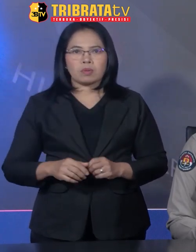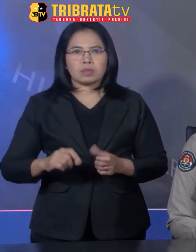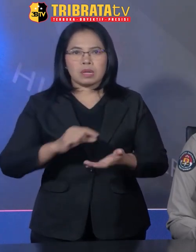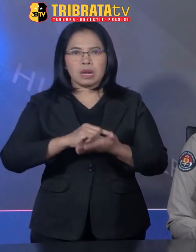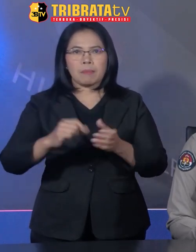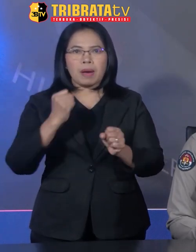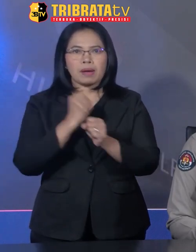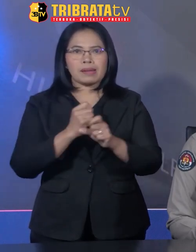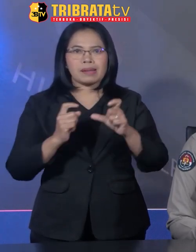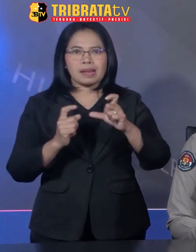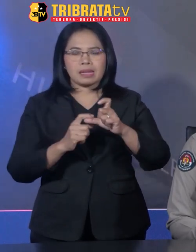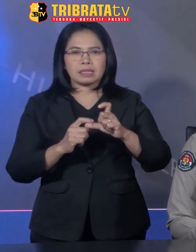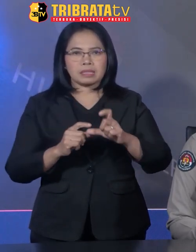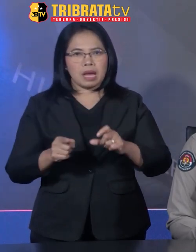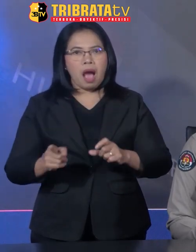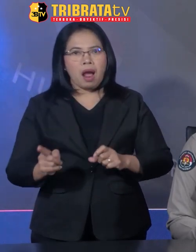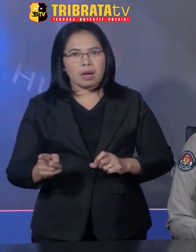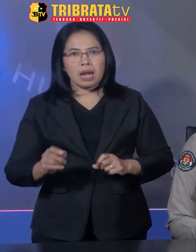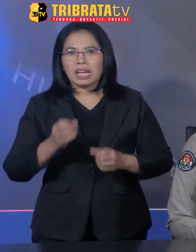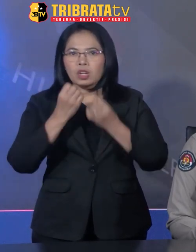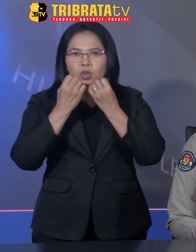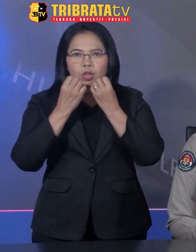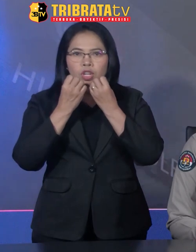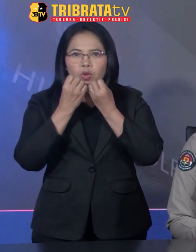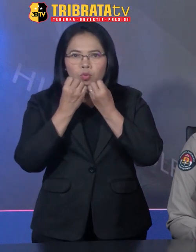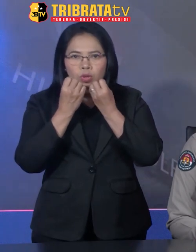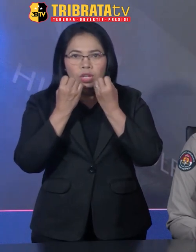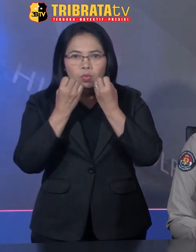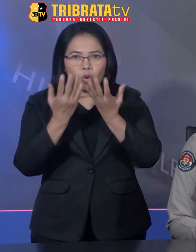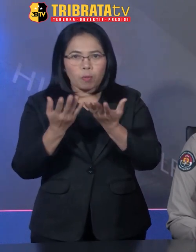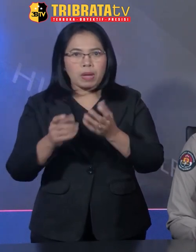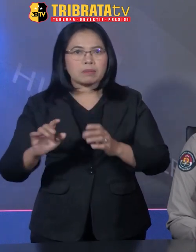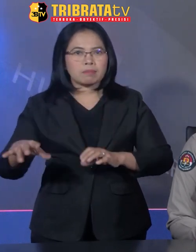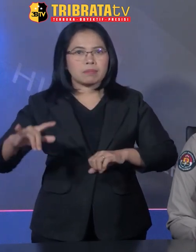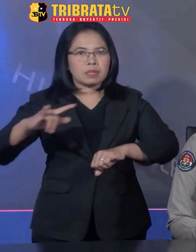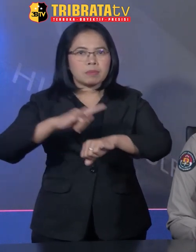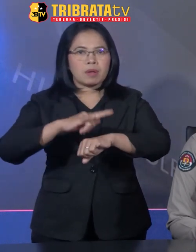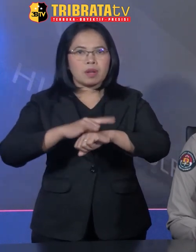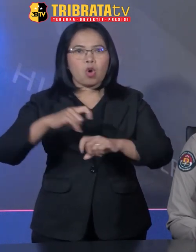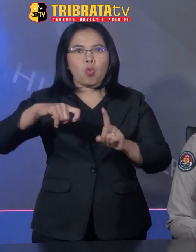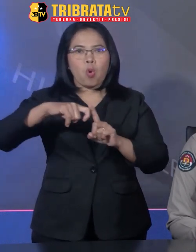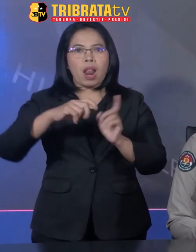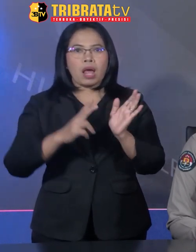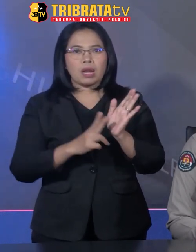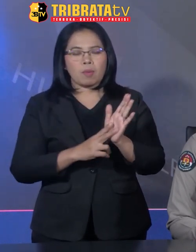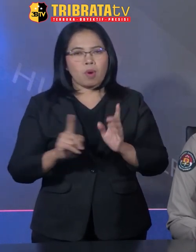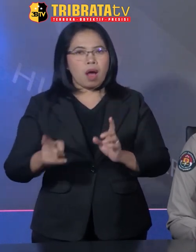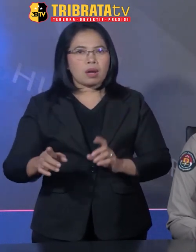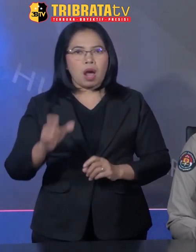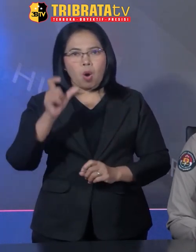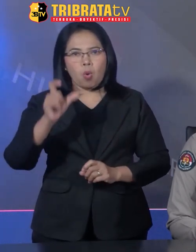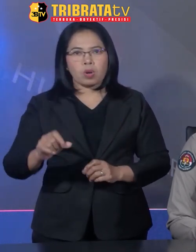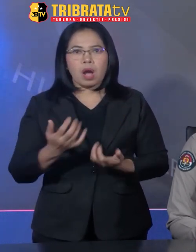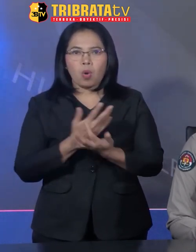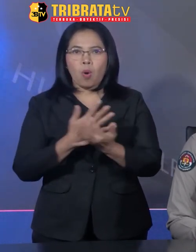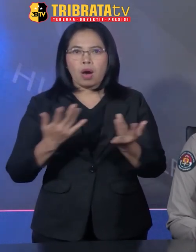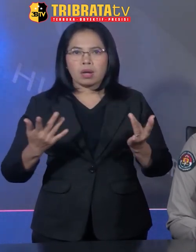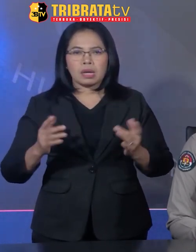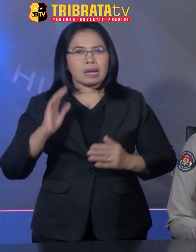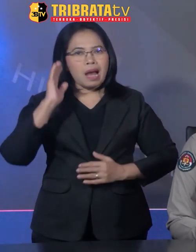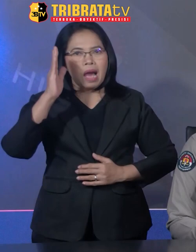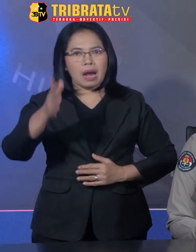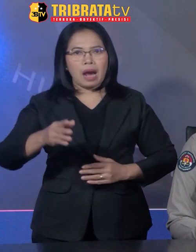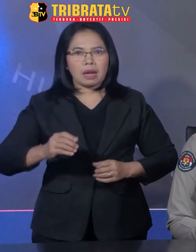Saudara GS didapatkan informasi bahwa di Bandara Kuala Namu terdapat seorang warga yang